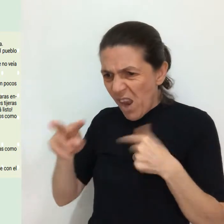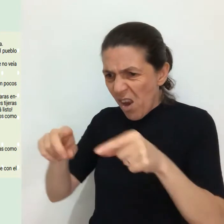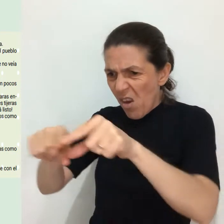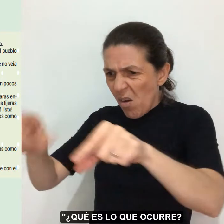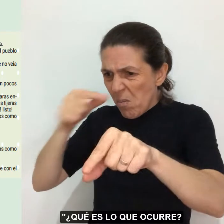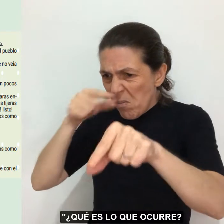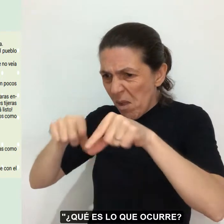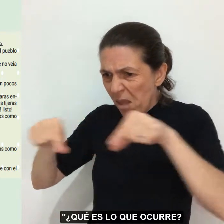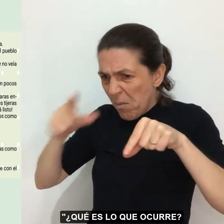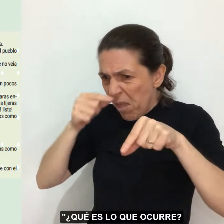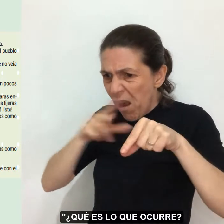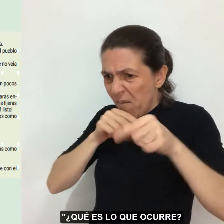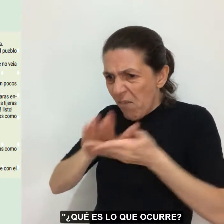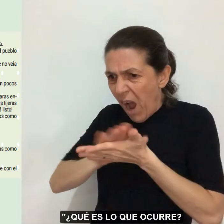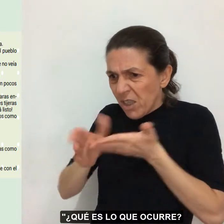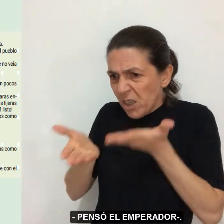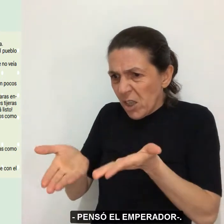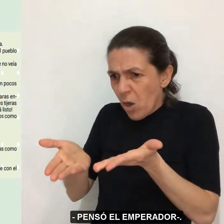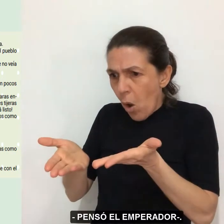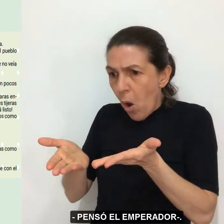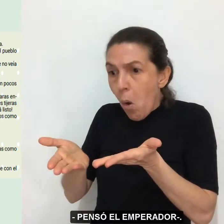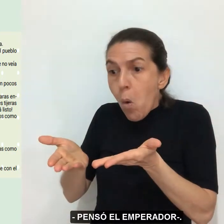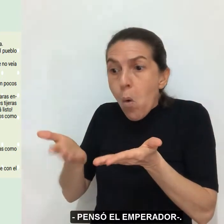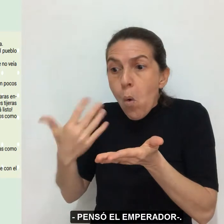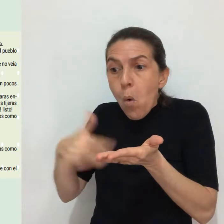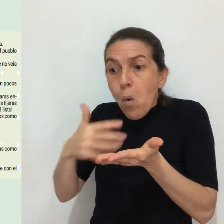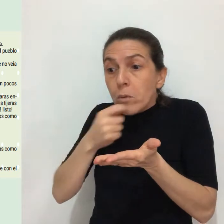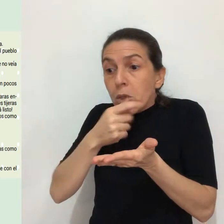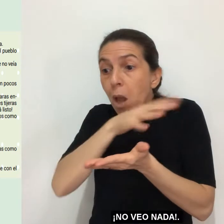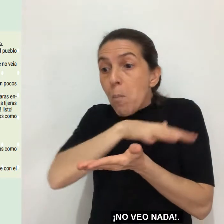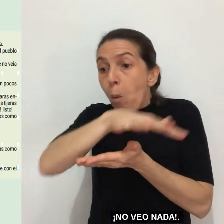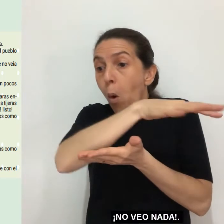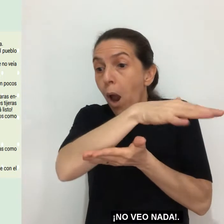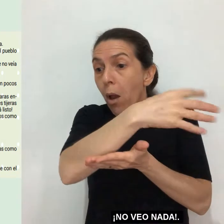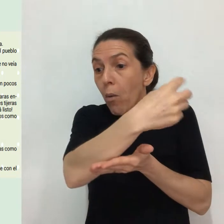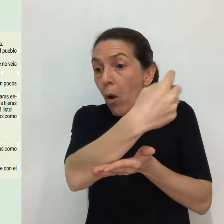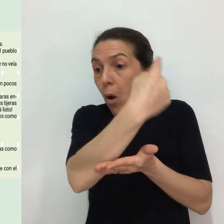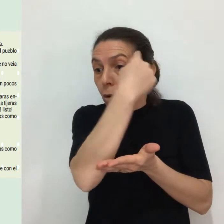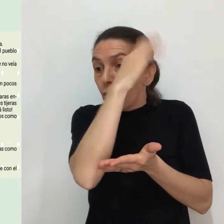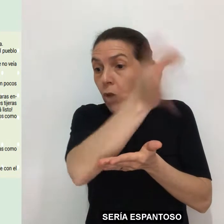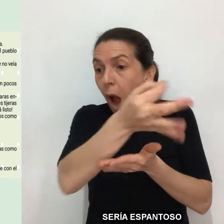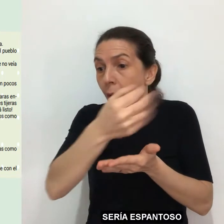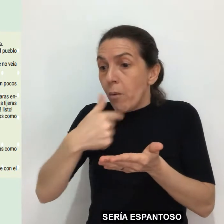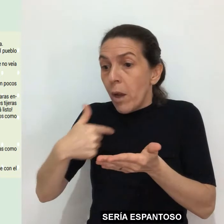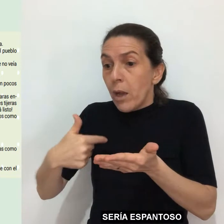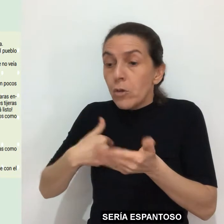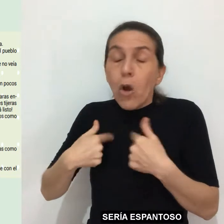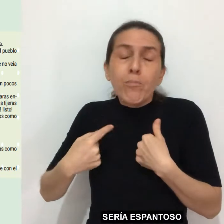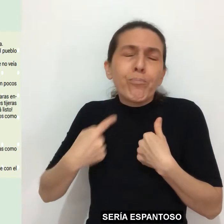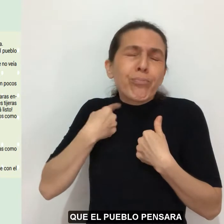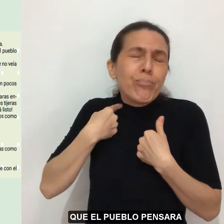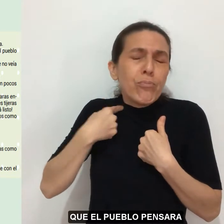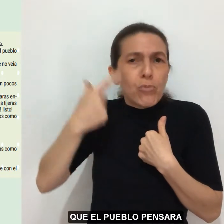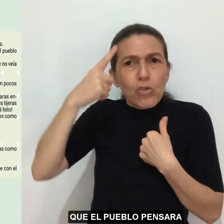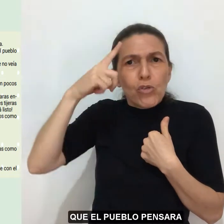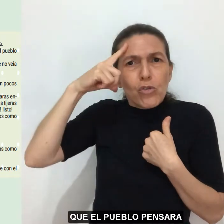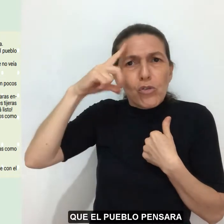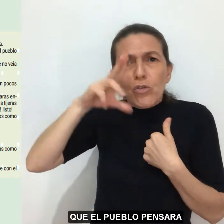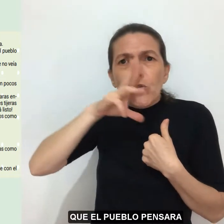—¿Qué es lo que ocurre? —pensó el emperador. —No veo nada. —Sería espantoso que el pueblo pensara